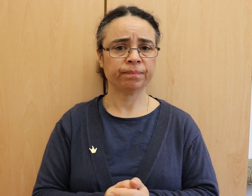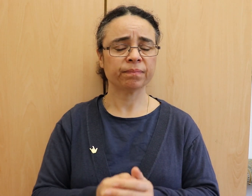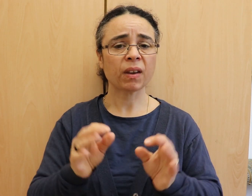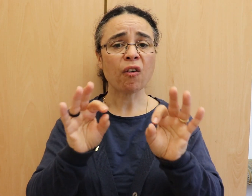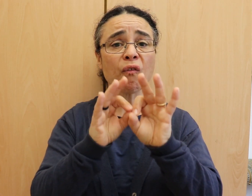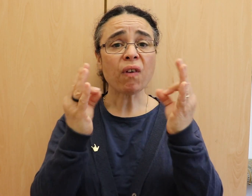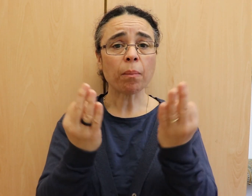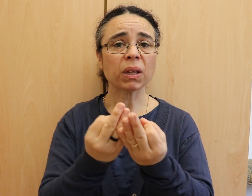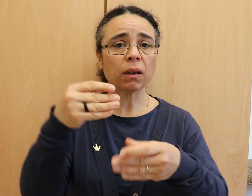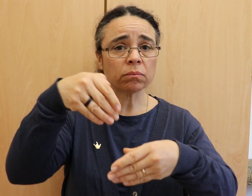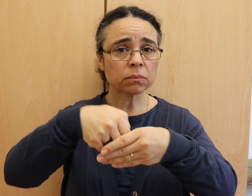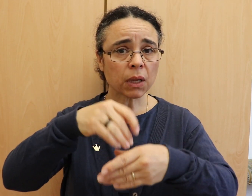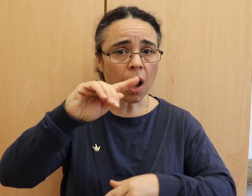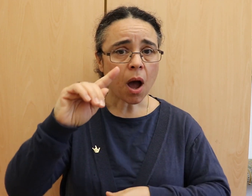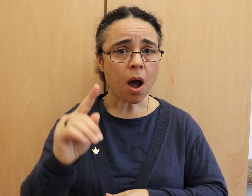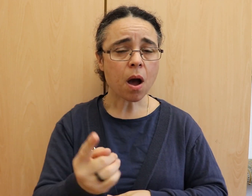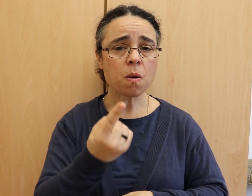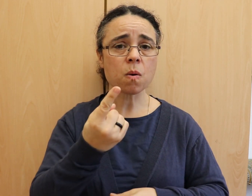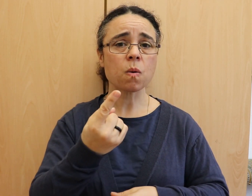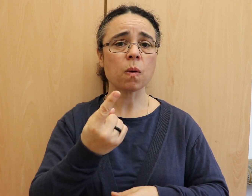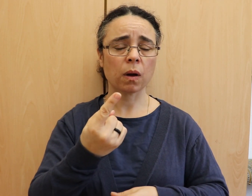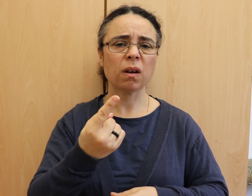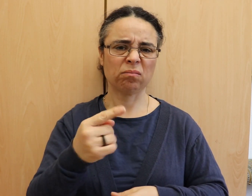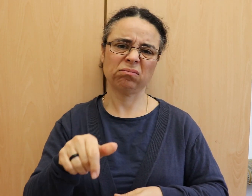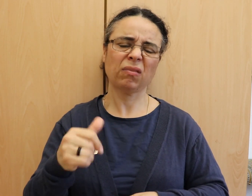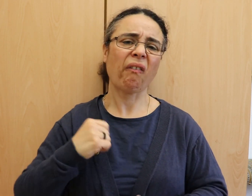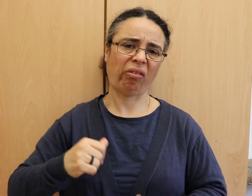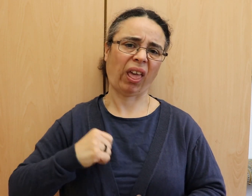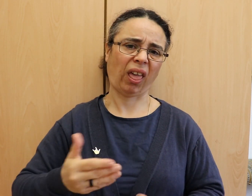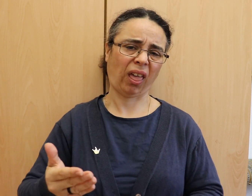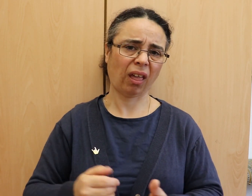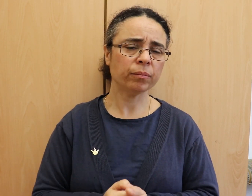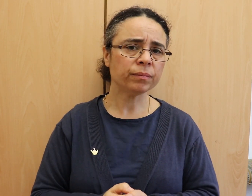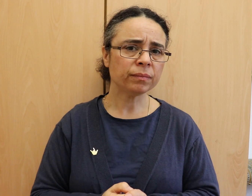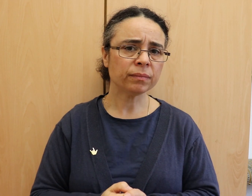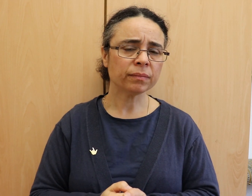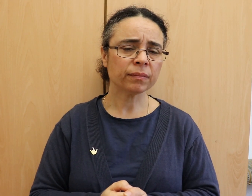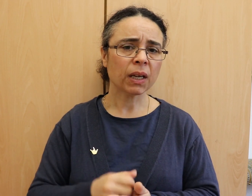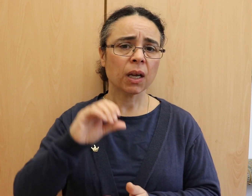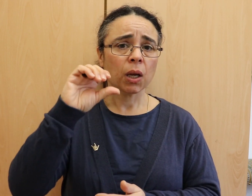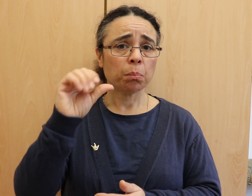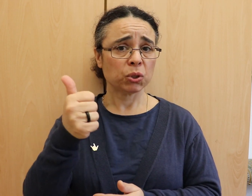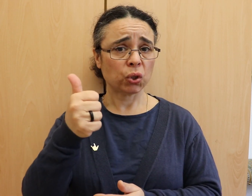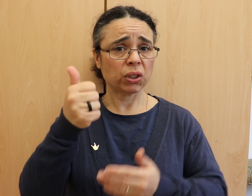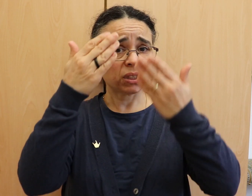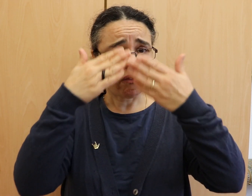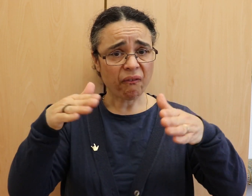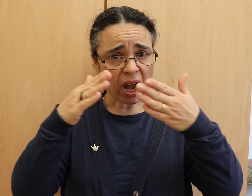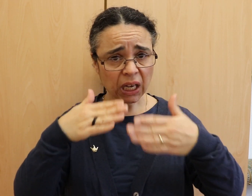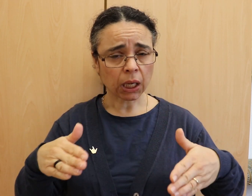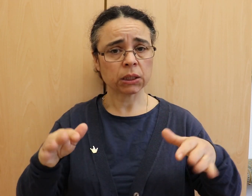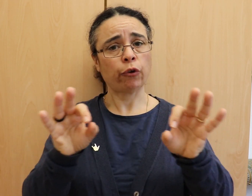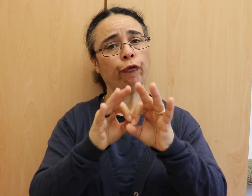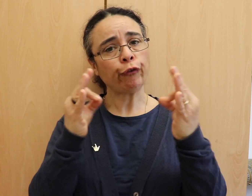besonders heute an Weihnachten, wenn sich Familien, Eltern, Kinder, Enkel und Freunde